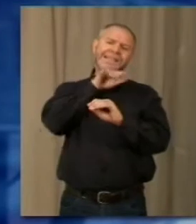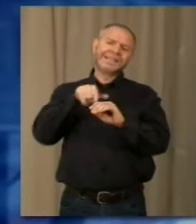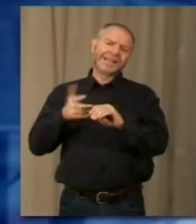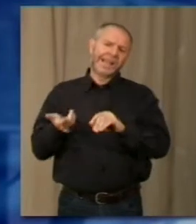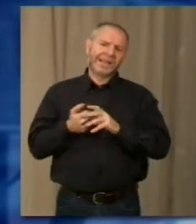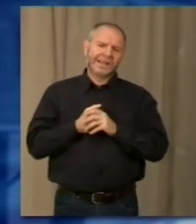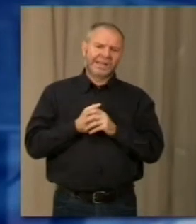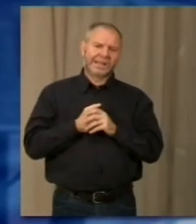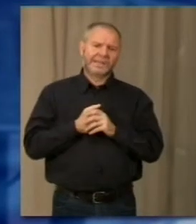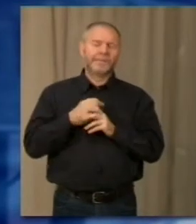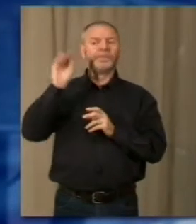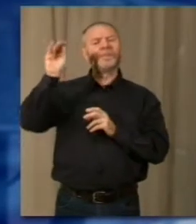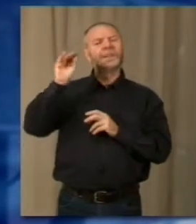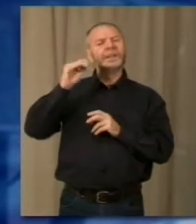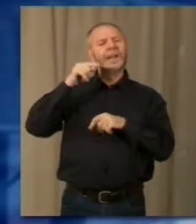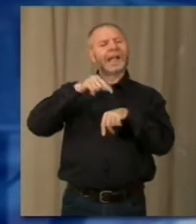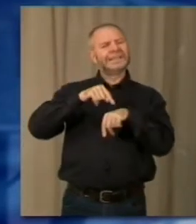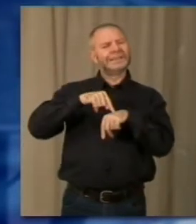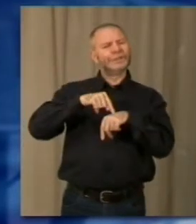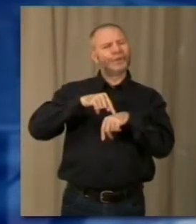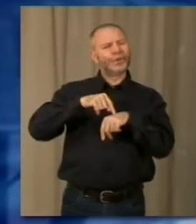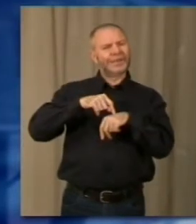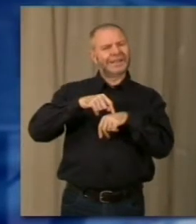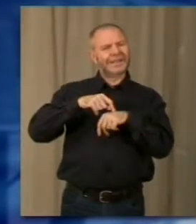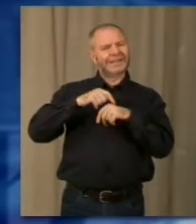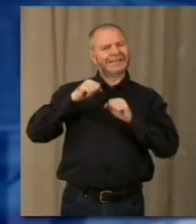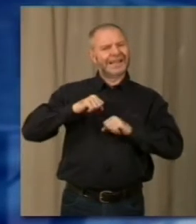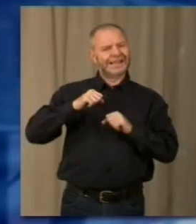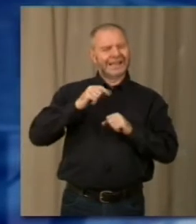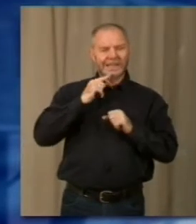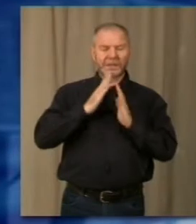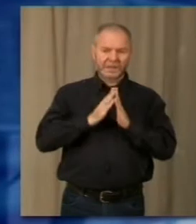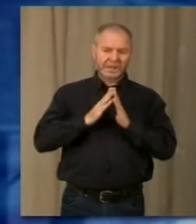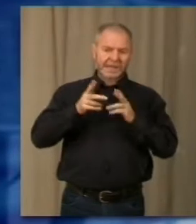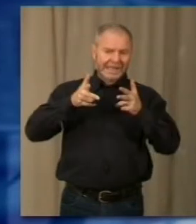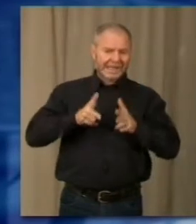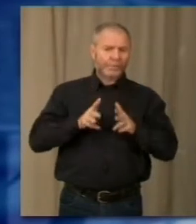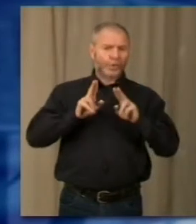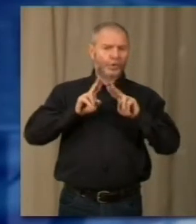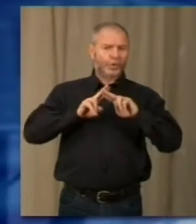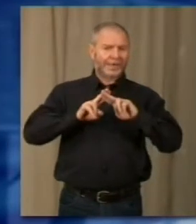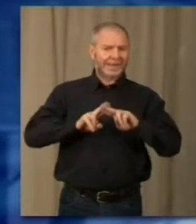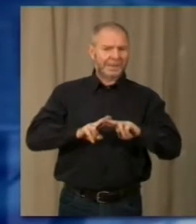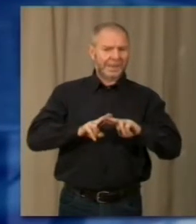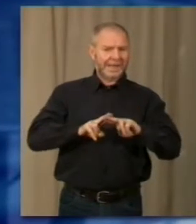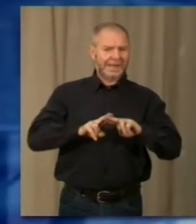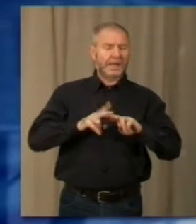'assessore alla sanità piemontese per il mantenimento di posti letto in tale struttura. Per ottenere questo risultato occorre unanimità di intenti. In